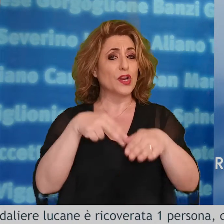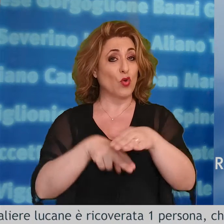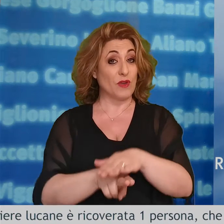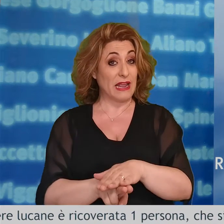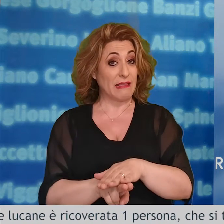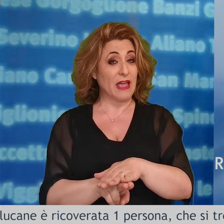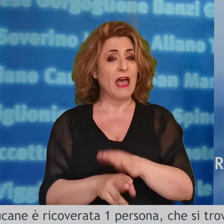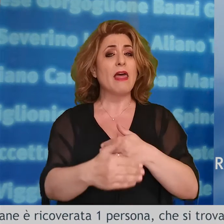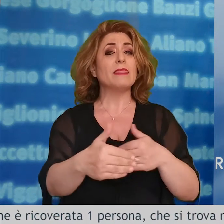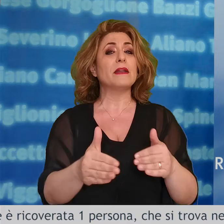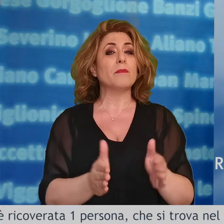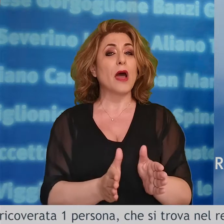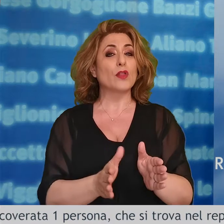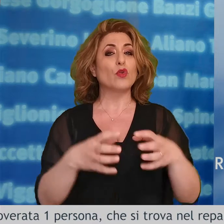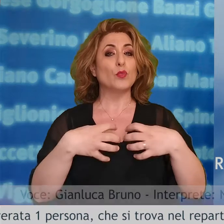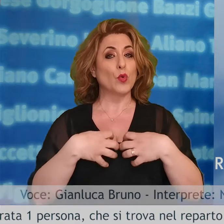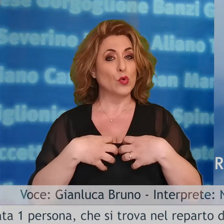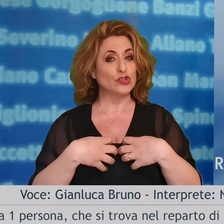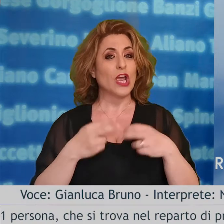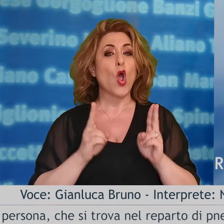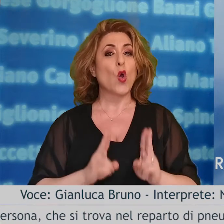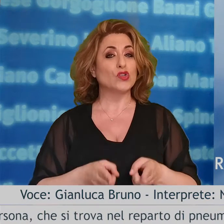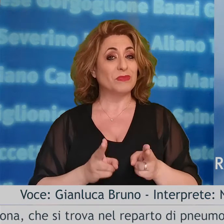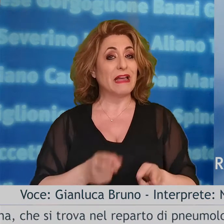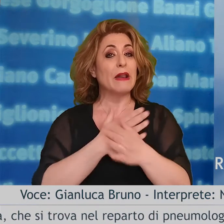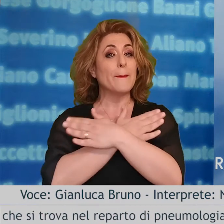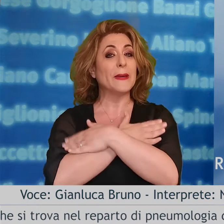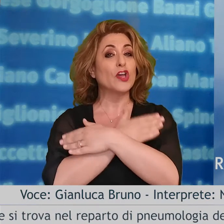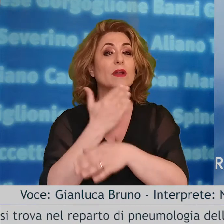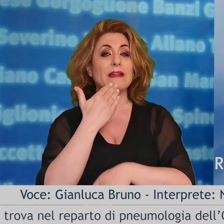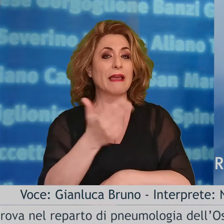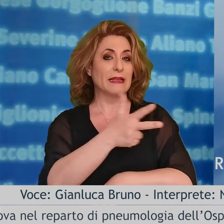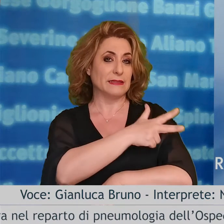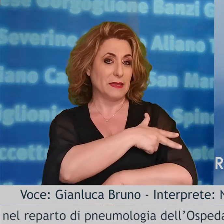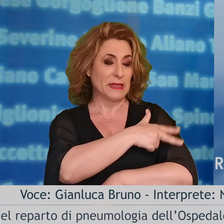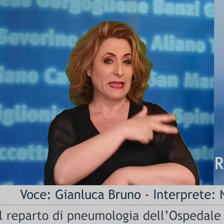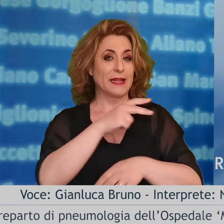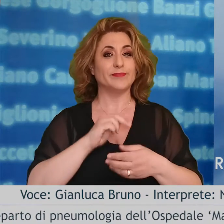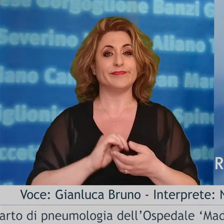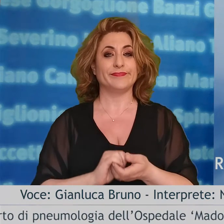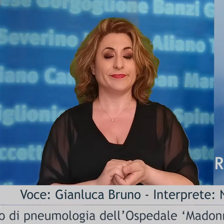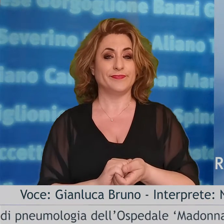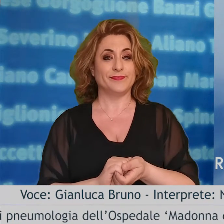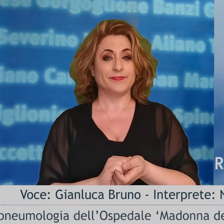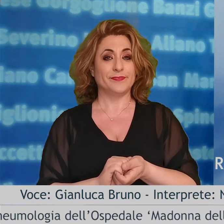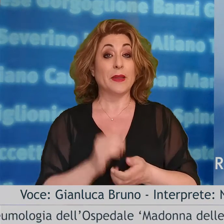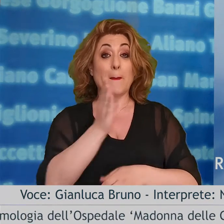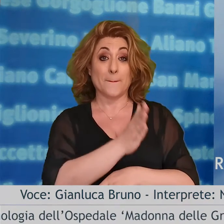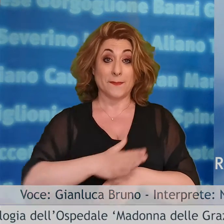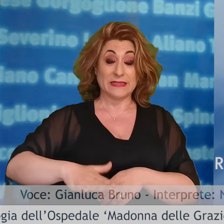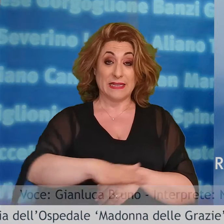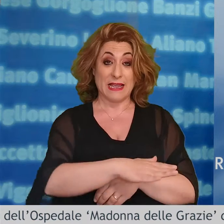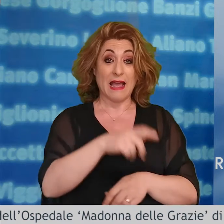che si trova nel reparto di pneumologia dell'ospedale Madonna delle Grazie di Matera. I